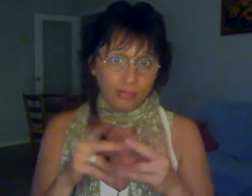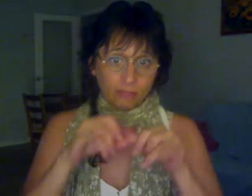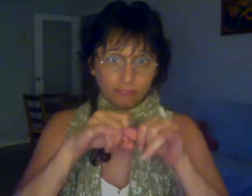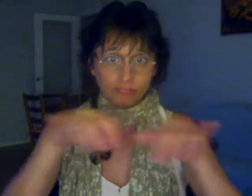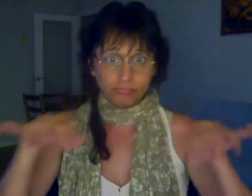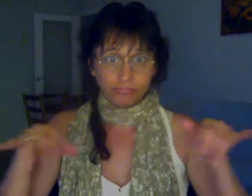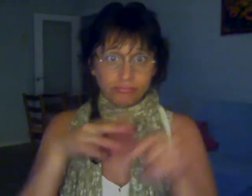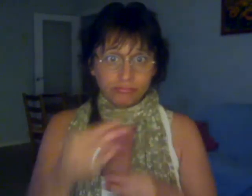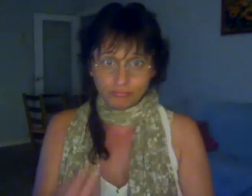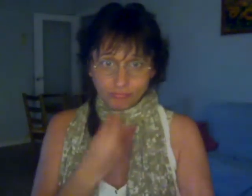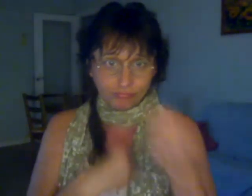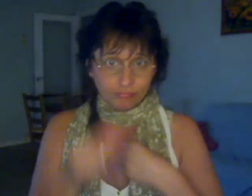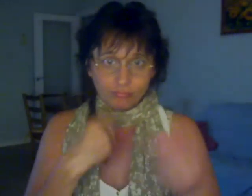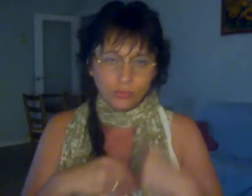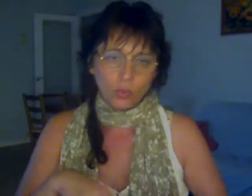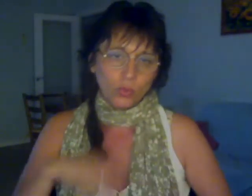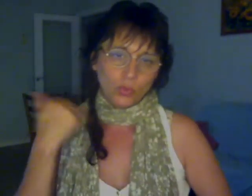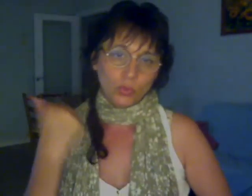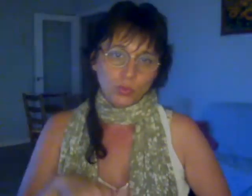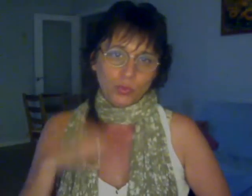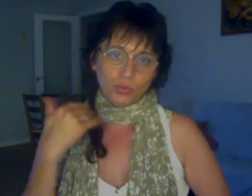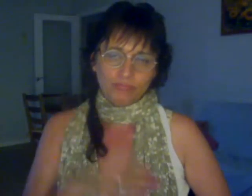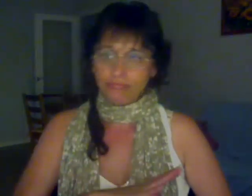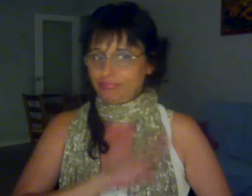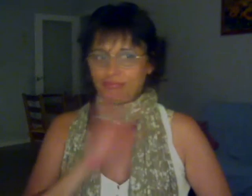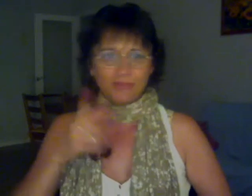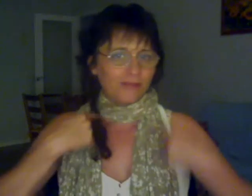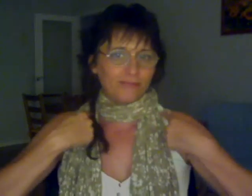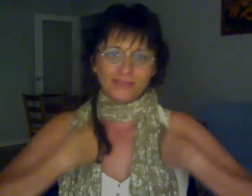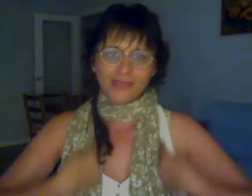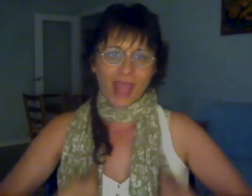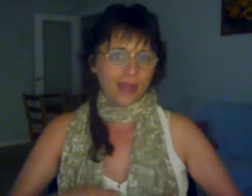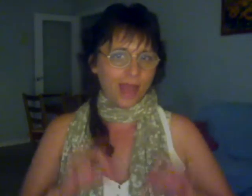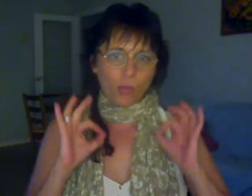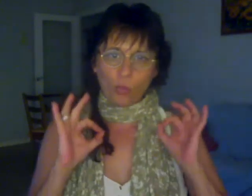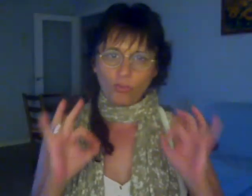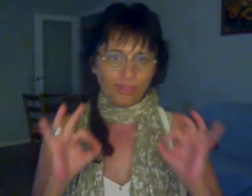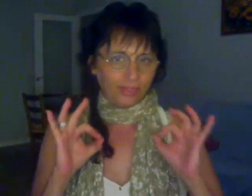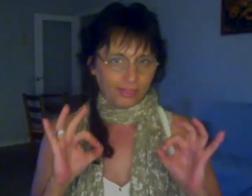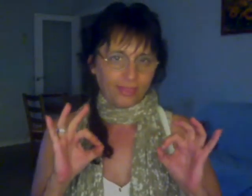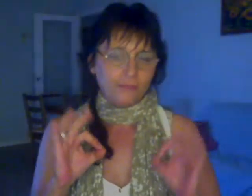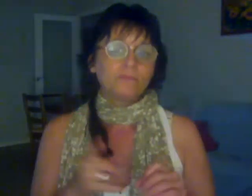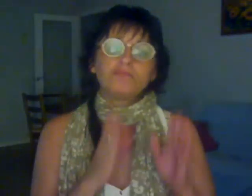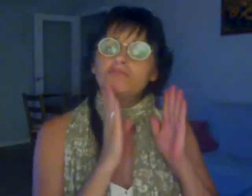Debería ser un golpe perfecto Una operación dada Pero se acudió a todo el país